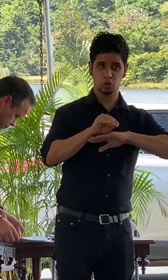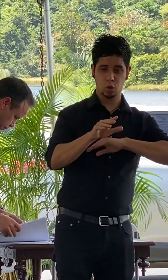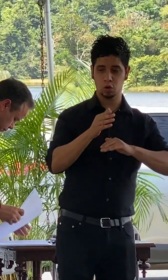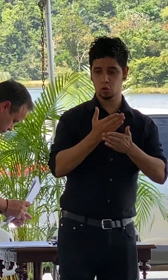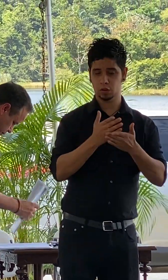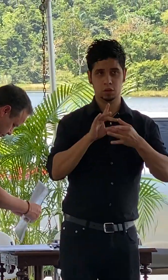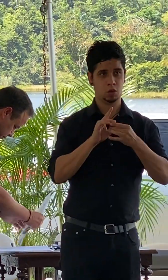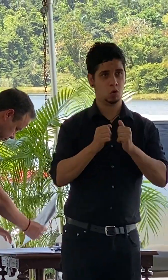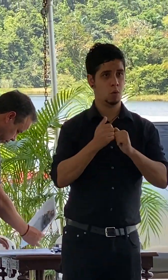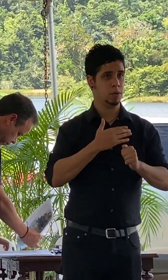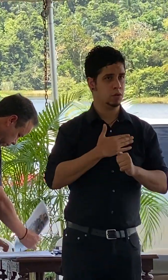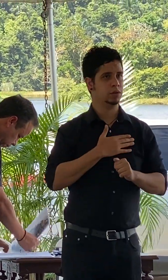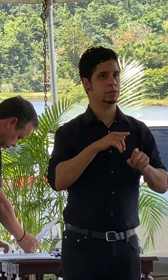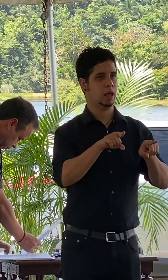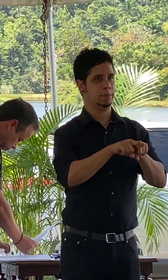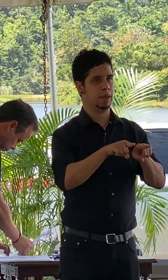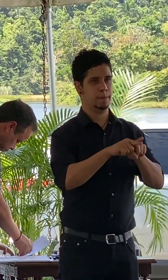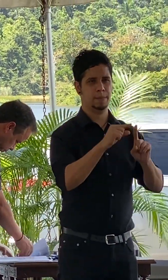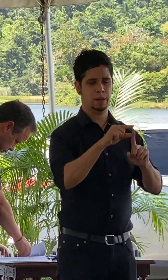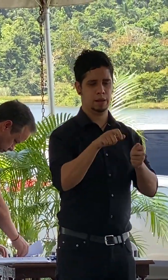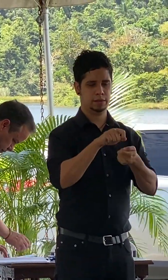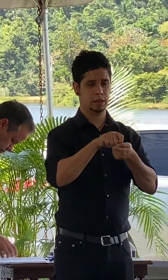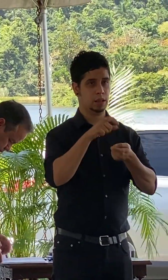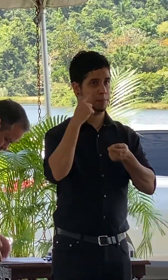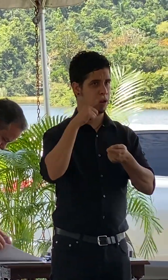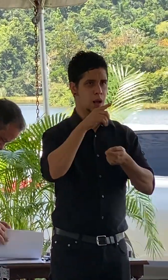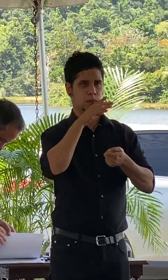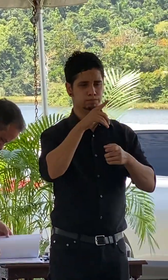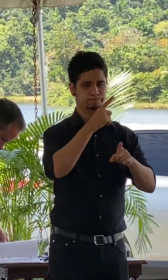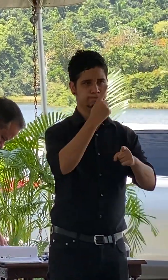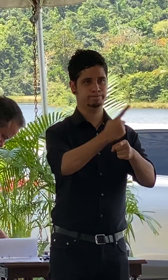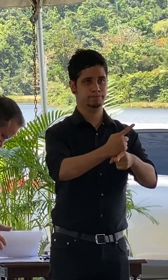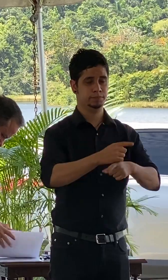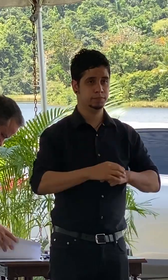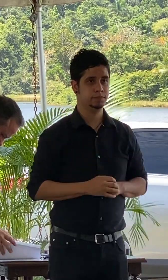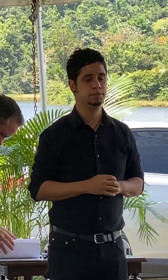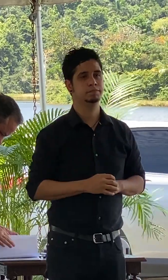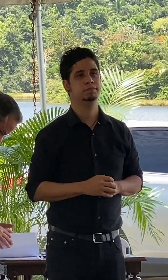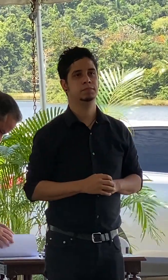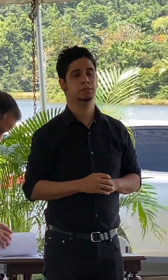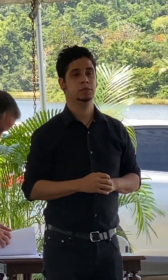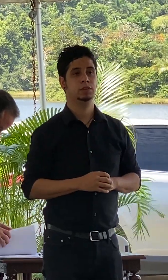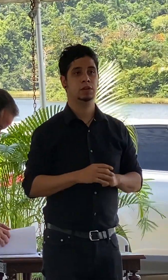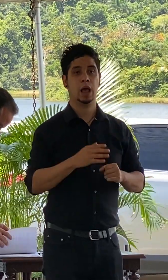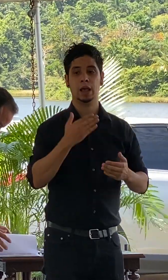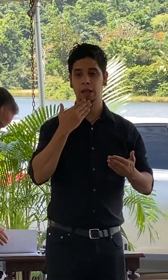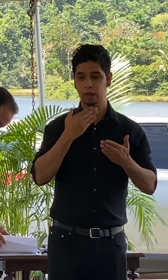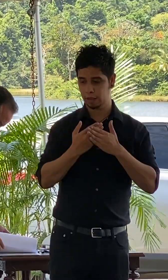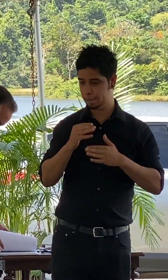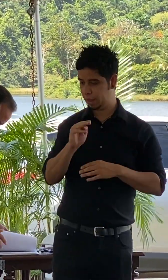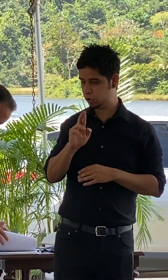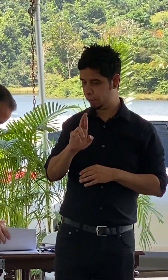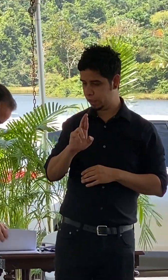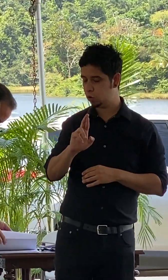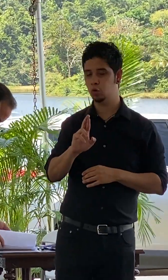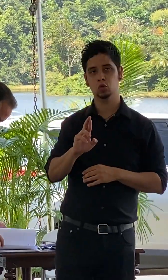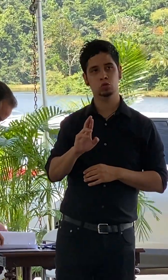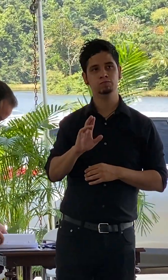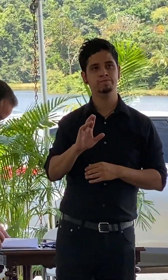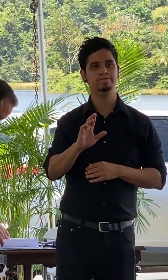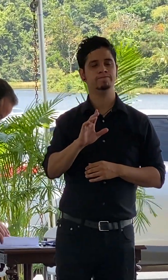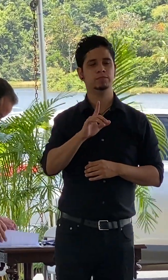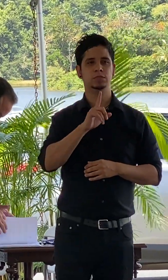las palabras exactas para poder hablar así que este gracias a miguel romero por lo que